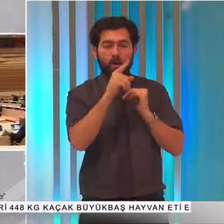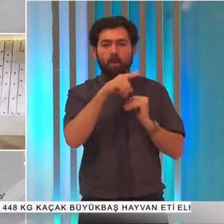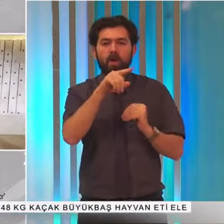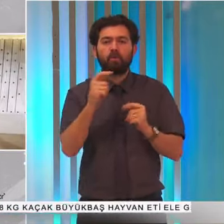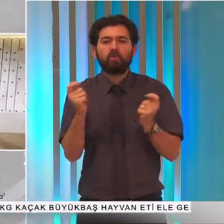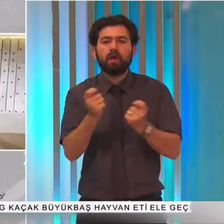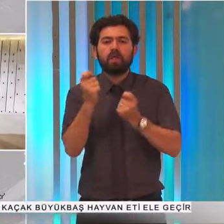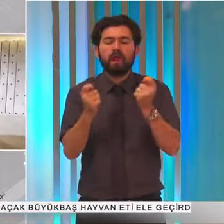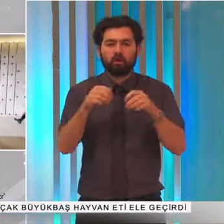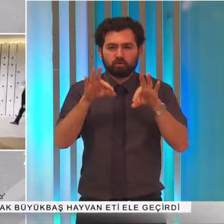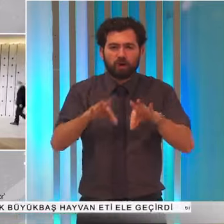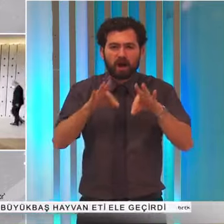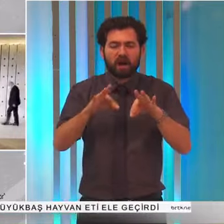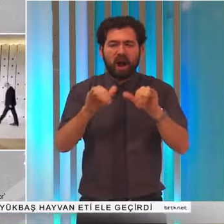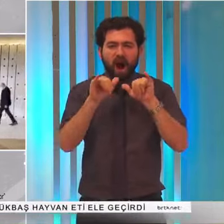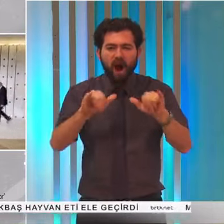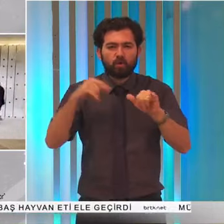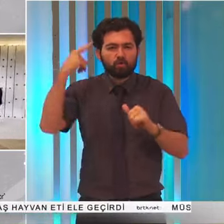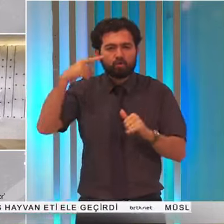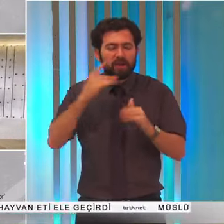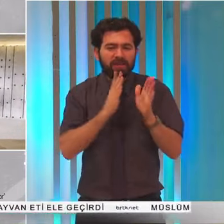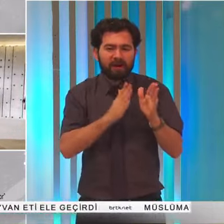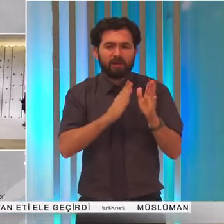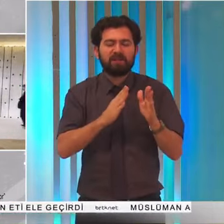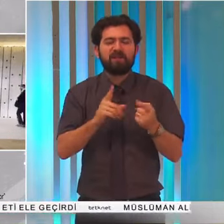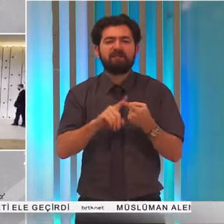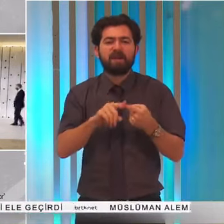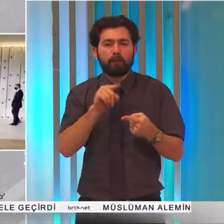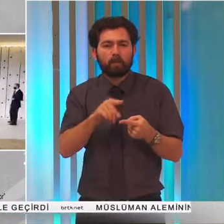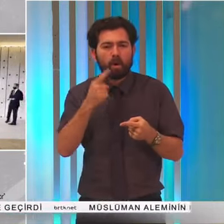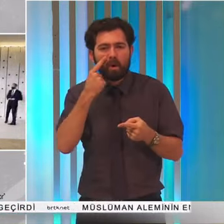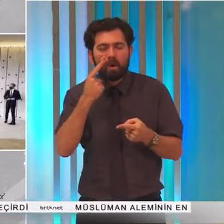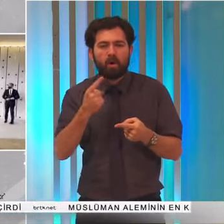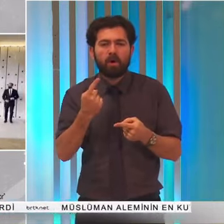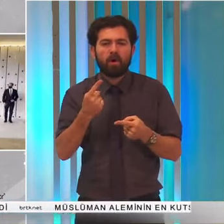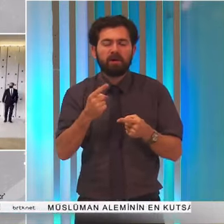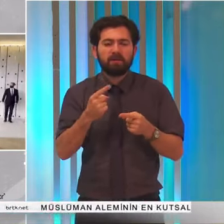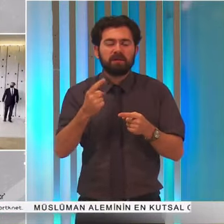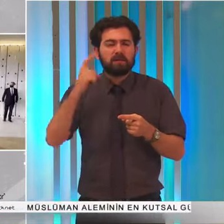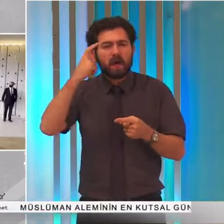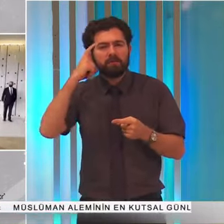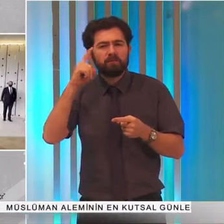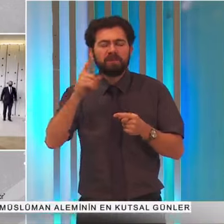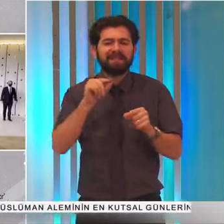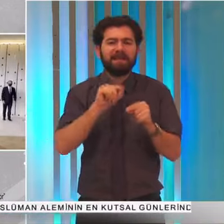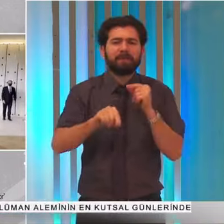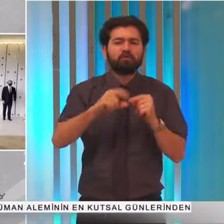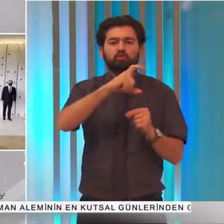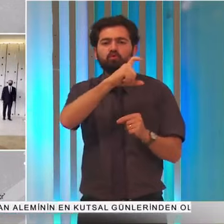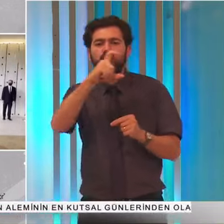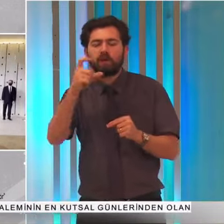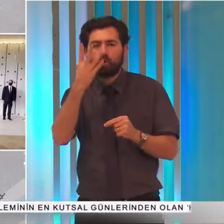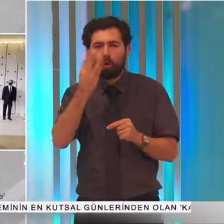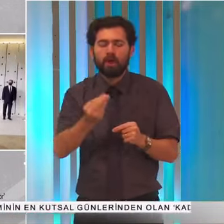devam ettirmeyi ve bu sayede de tanınmış bir Kıbrıs Cumhuriyeti olarak da yollarına